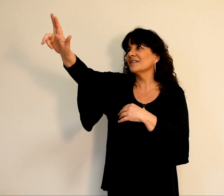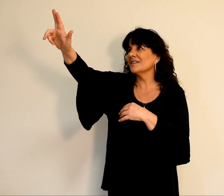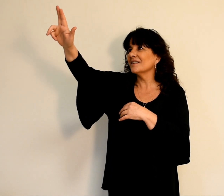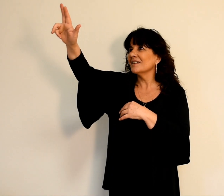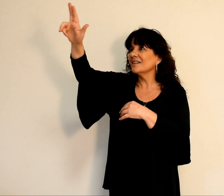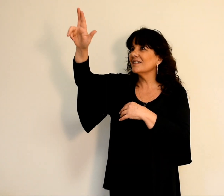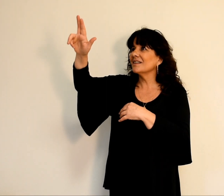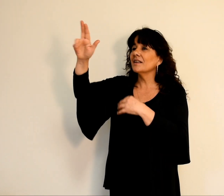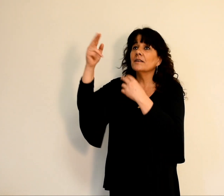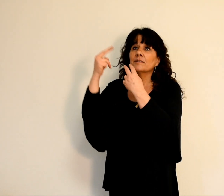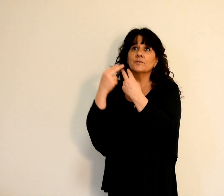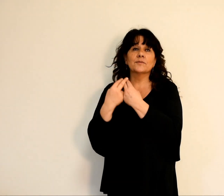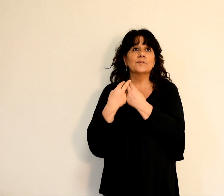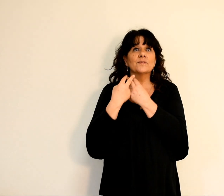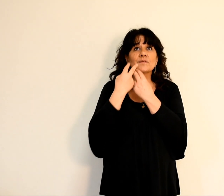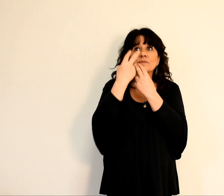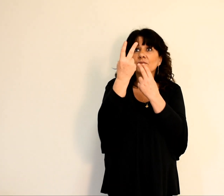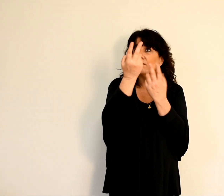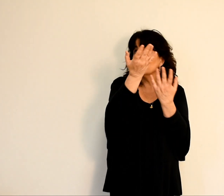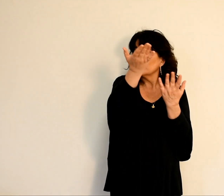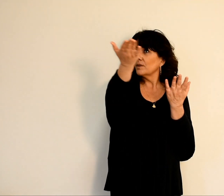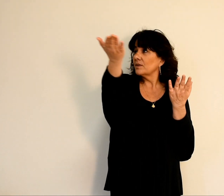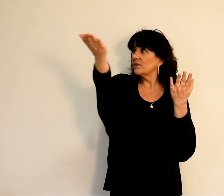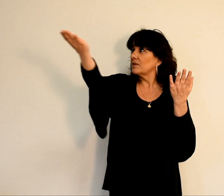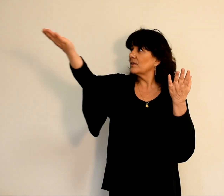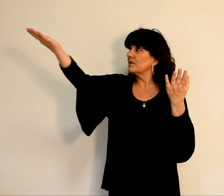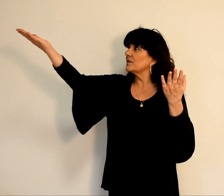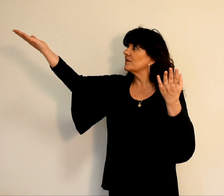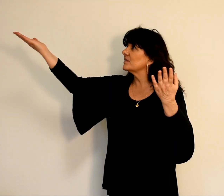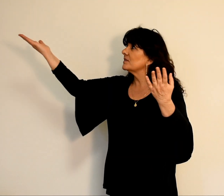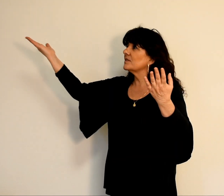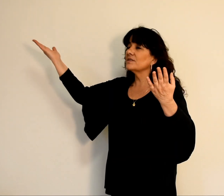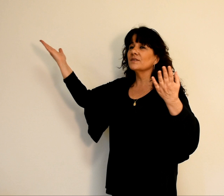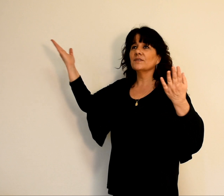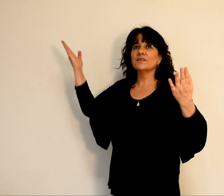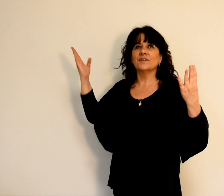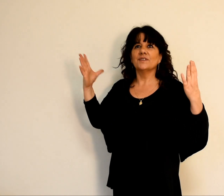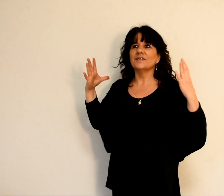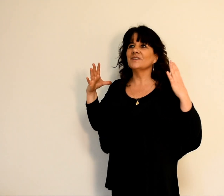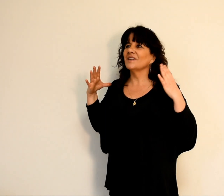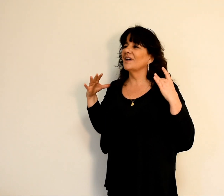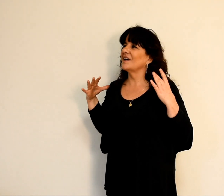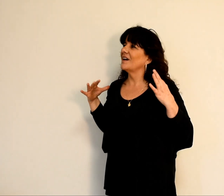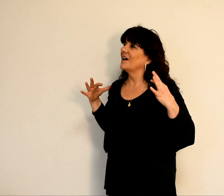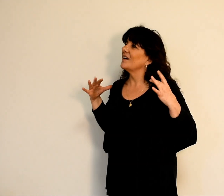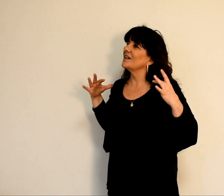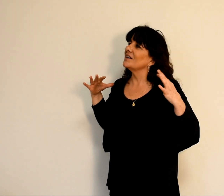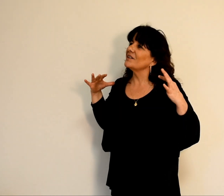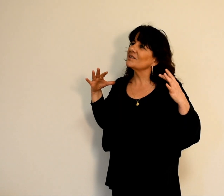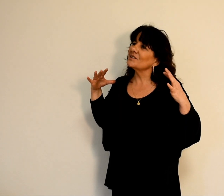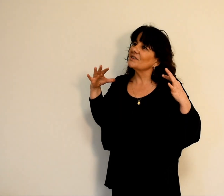en présence des anges.